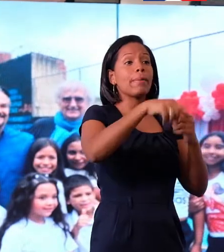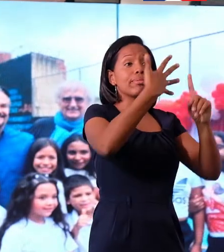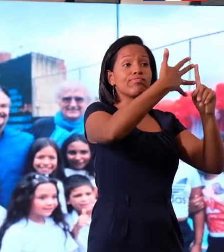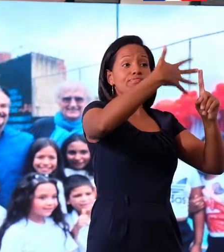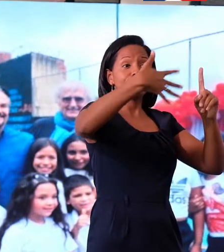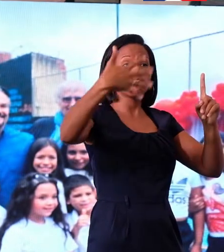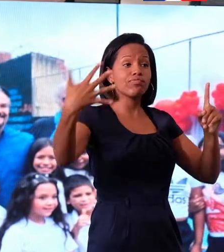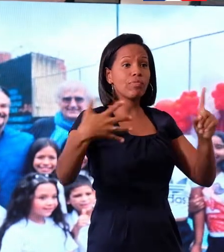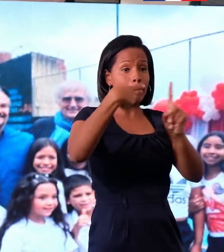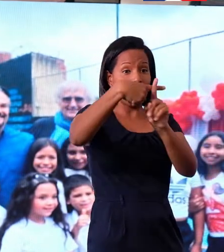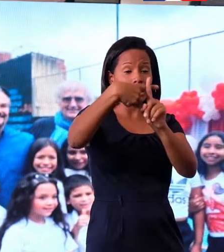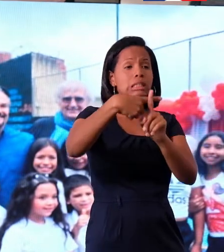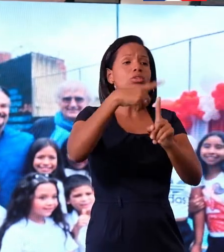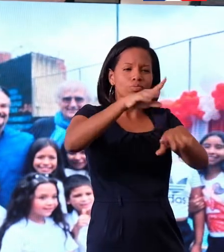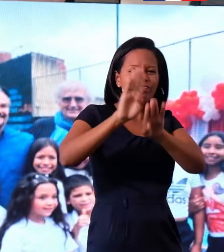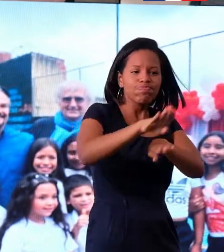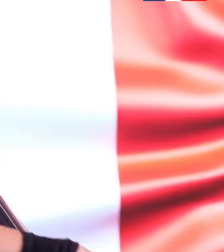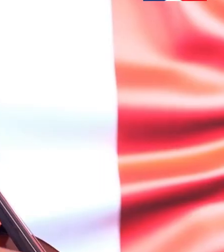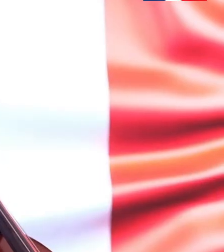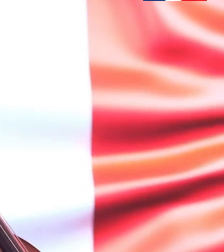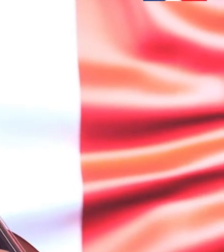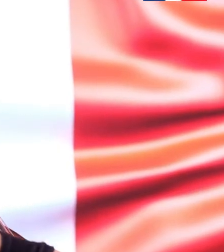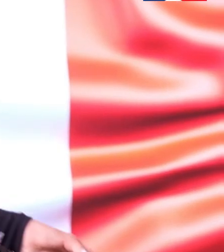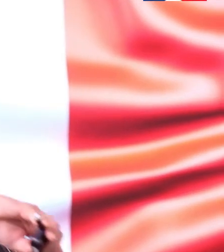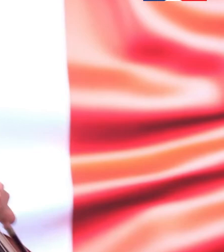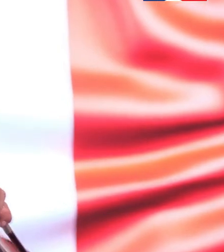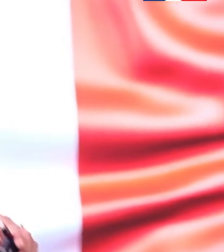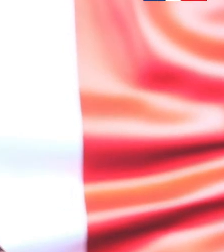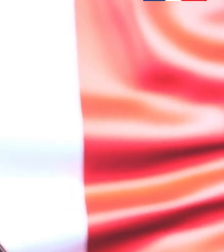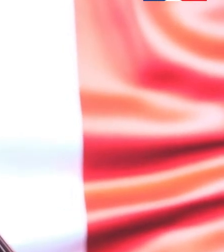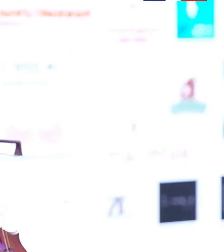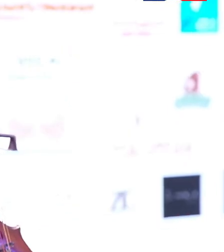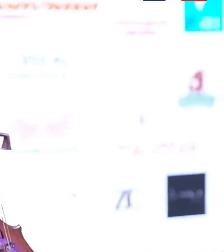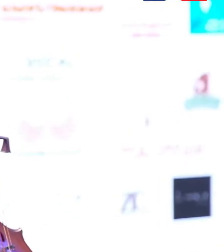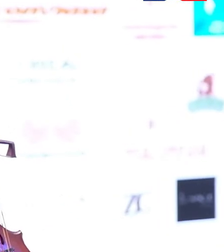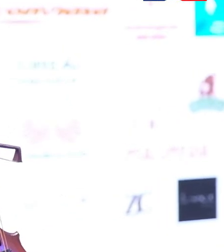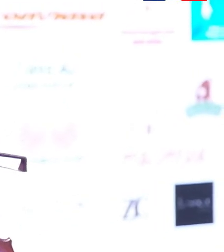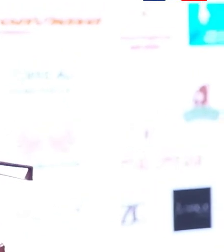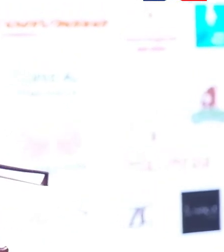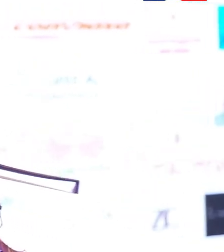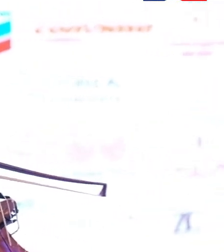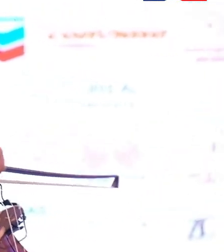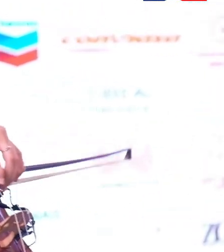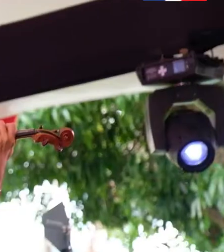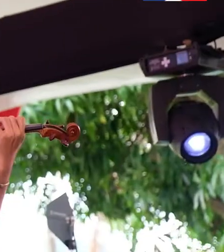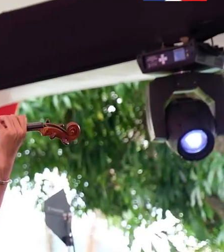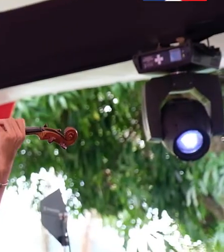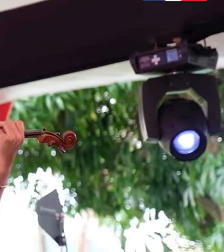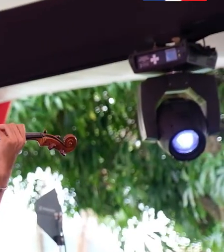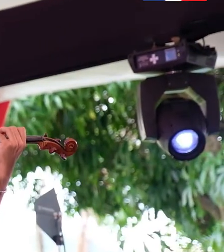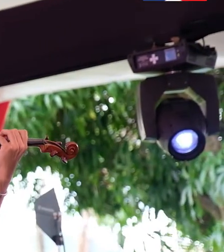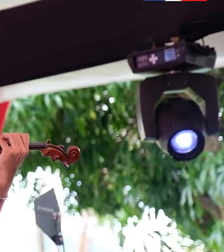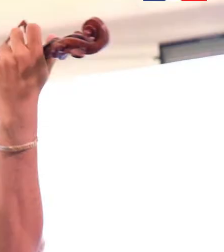protección del medio ambiente, iniciativas para la juventud y por la inclusión y tantas otras que no